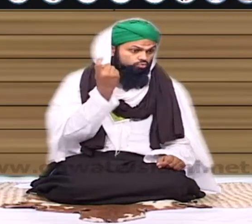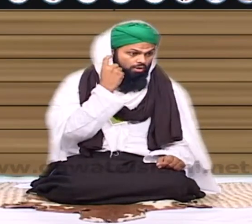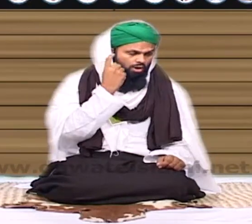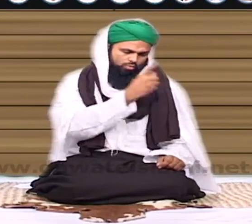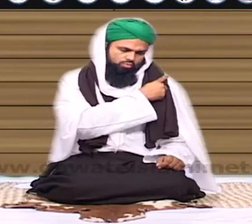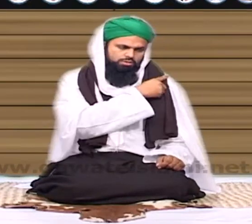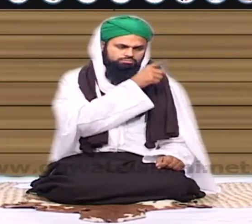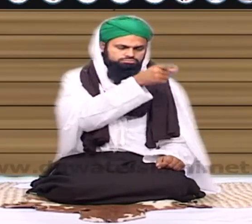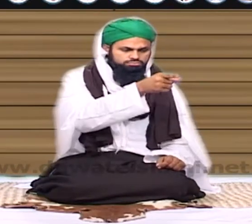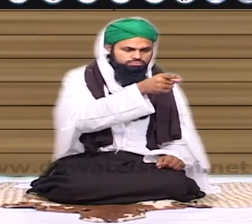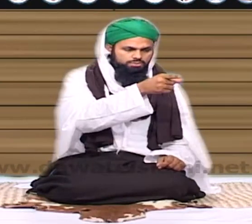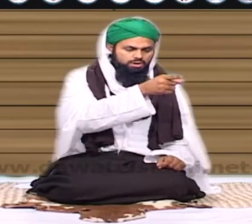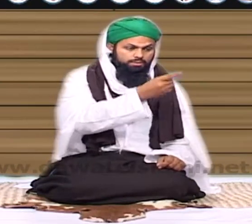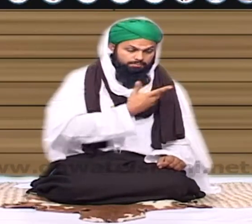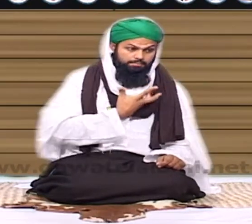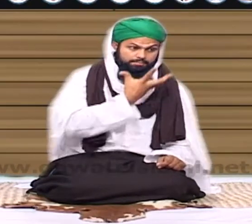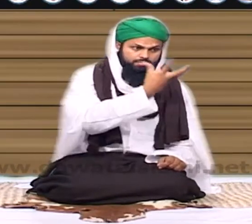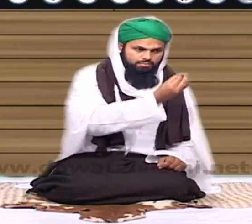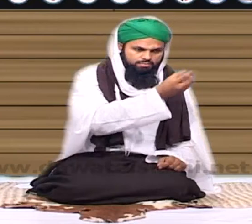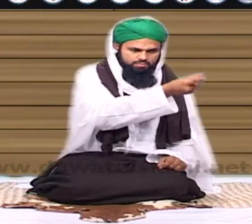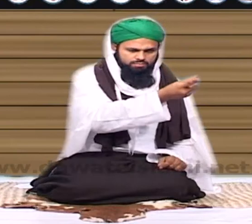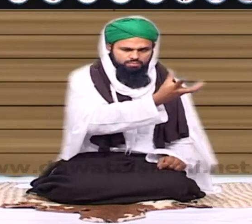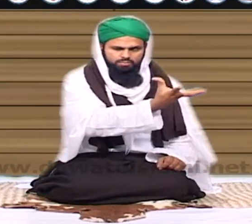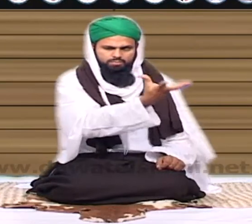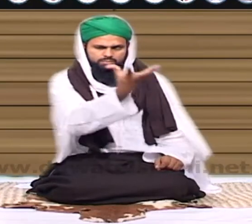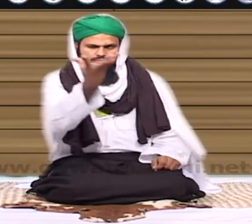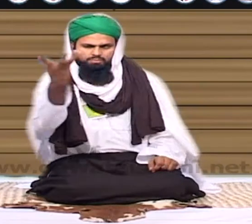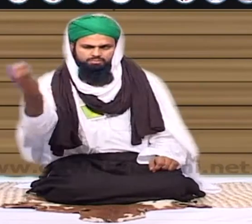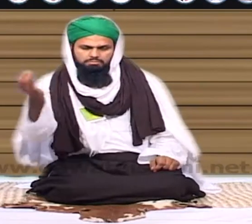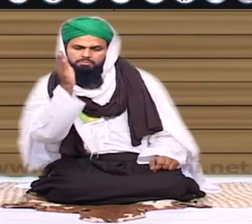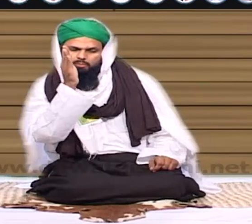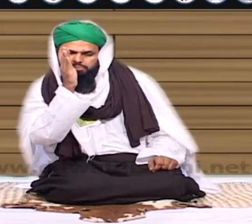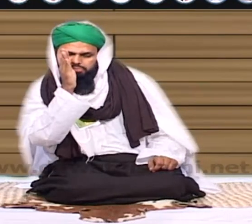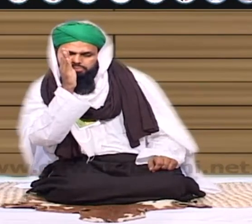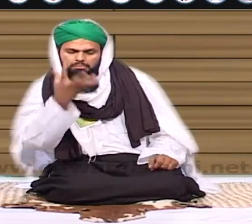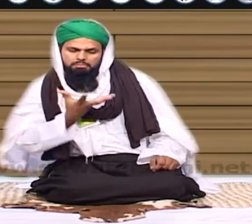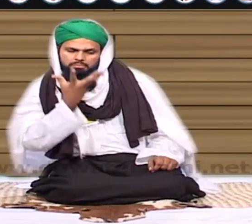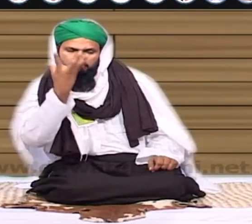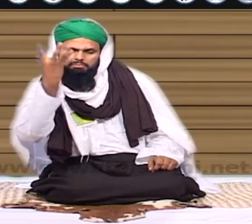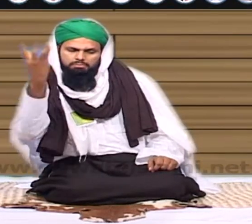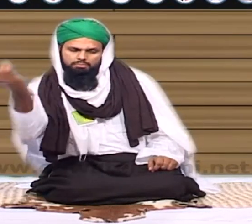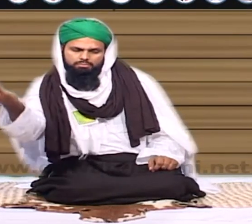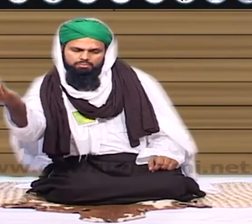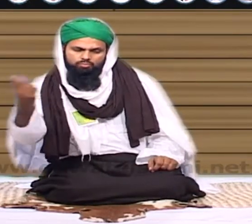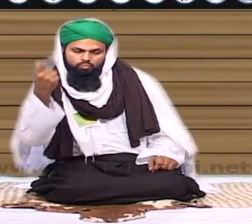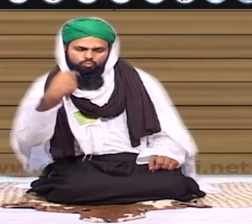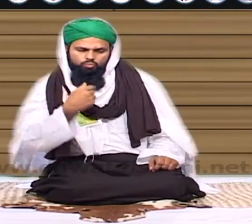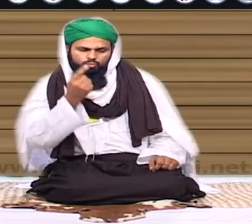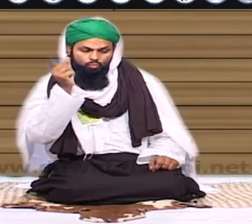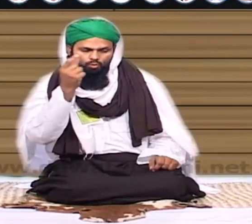سنی بھی نہ ہو پھر آپ نے جس کے بارے میں مدینے کہی دی اس کو پھونک آیا عام طور پر ہمارے یہاں ہوتا ہے کہ اگر